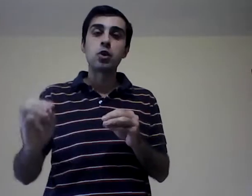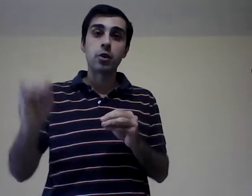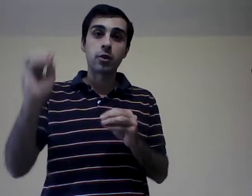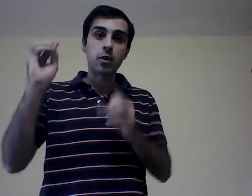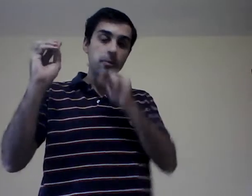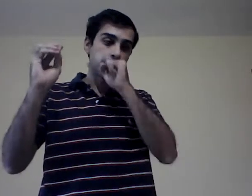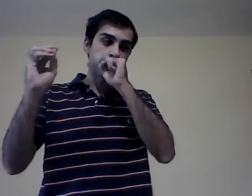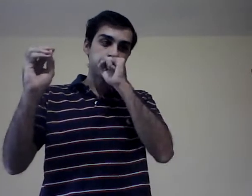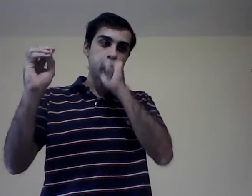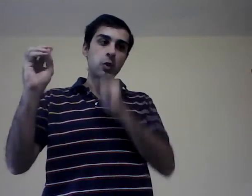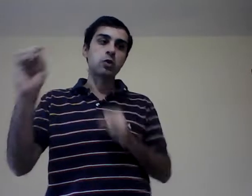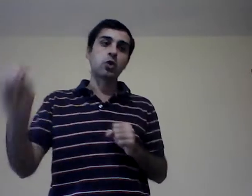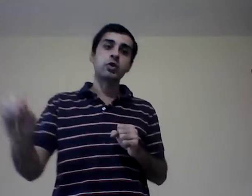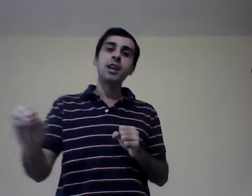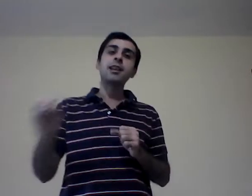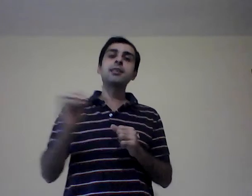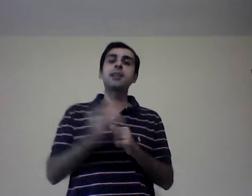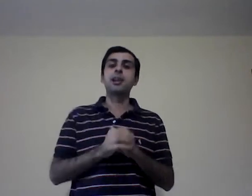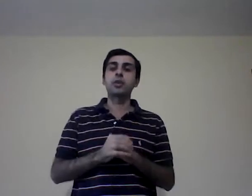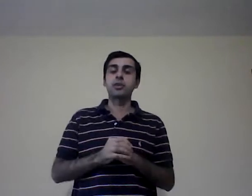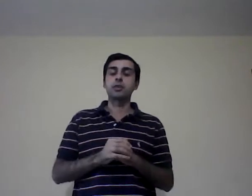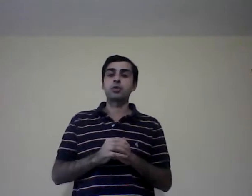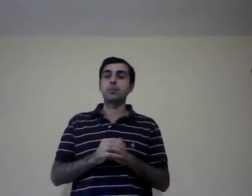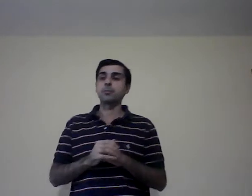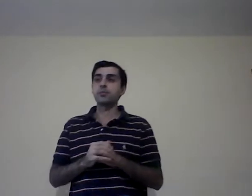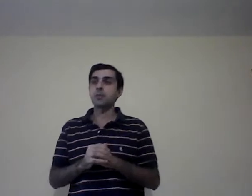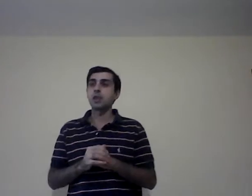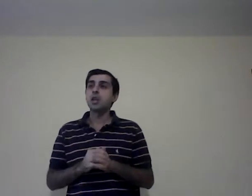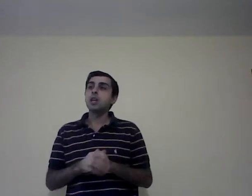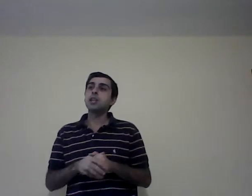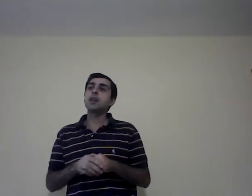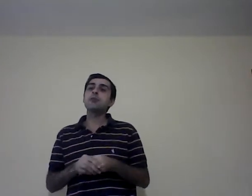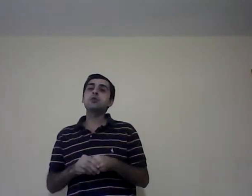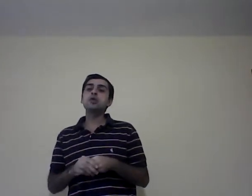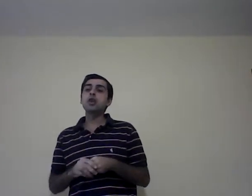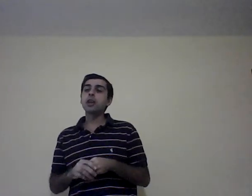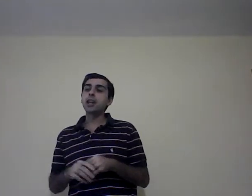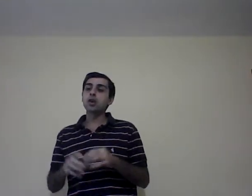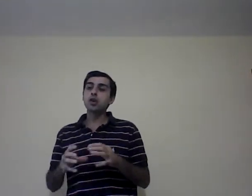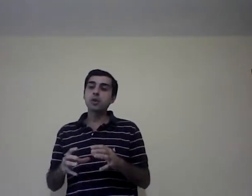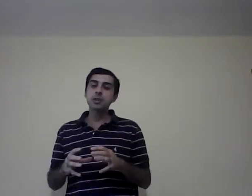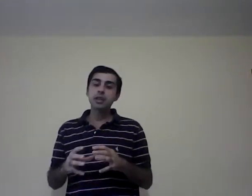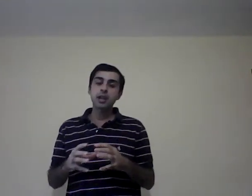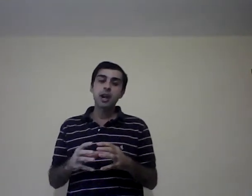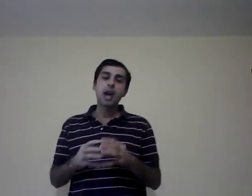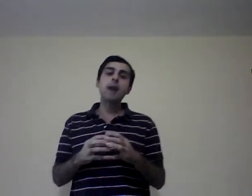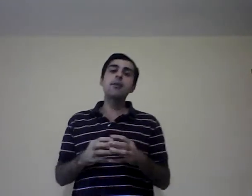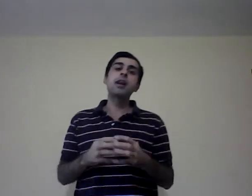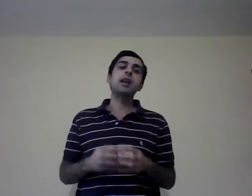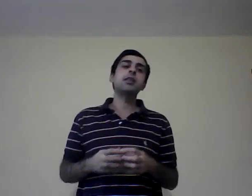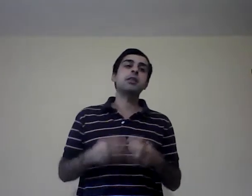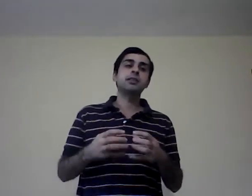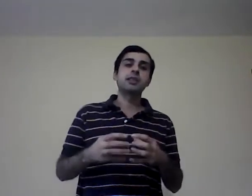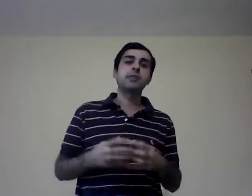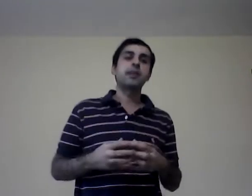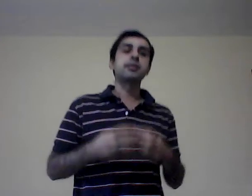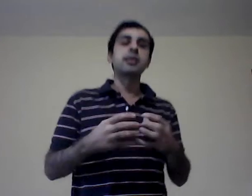social de la organización. La función económica habla de satisfacer esas